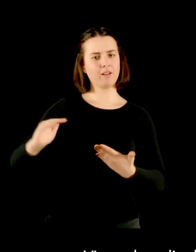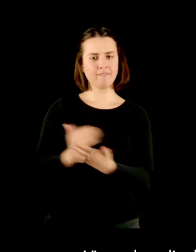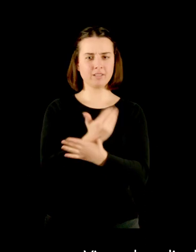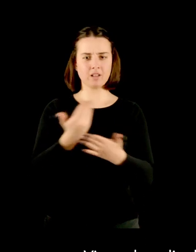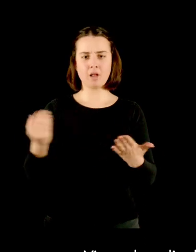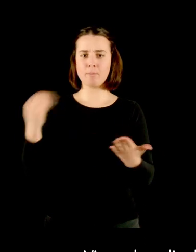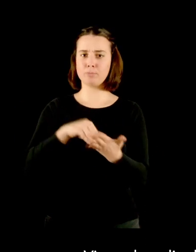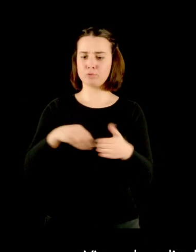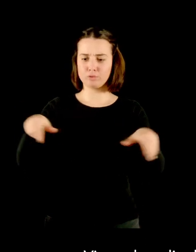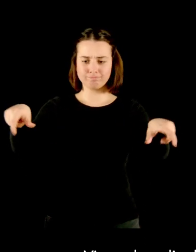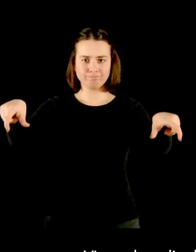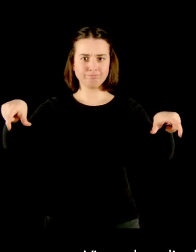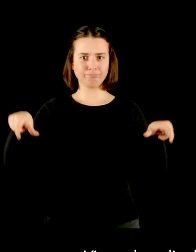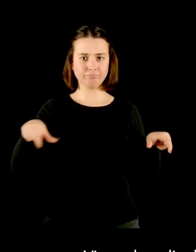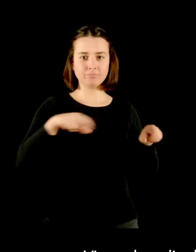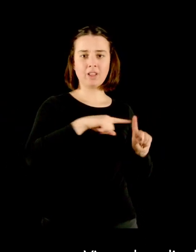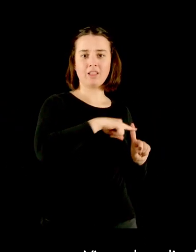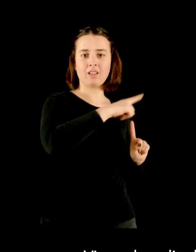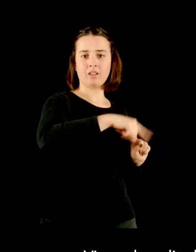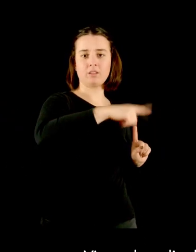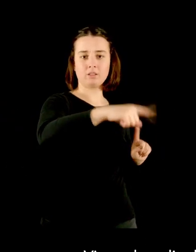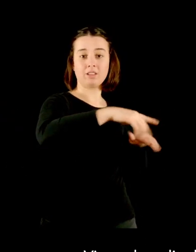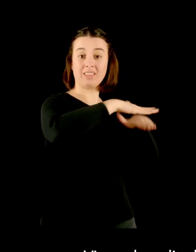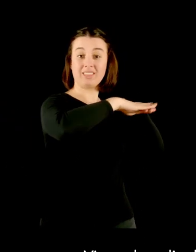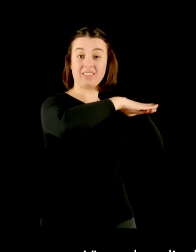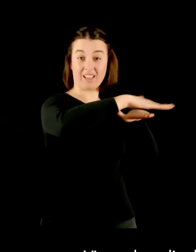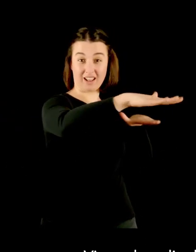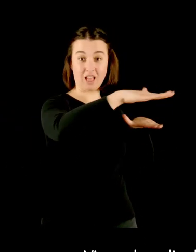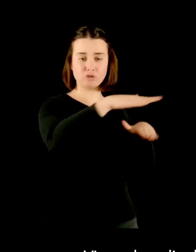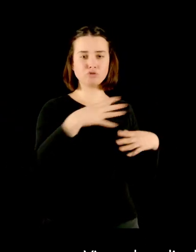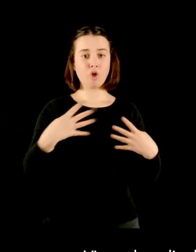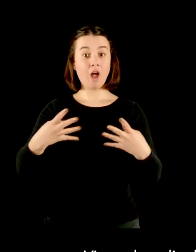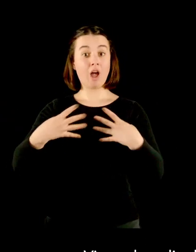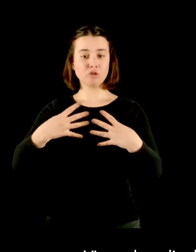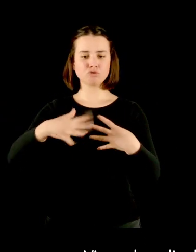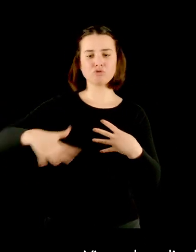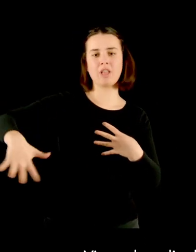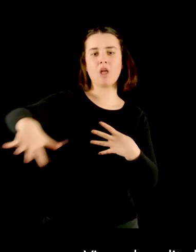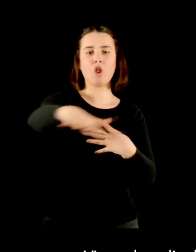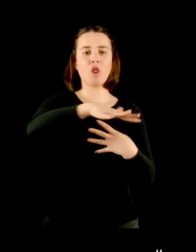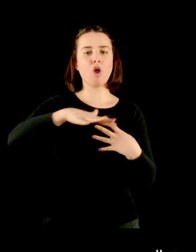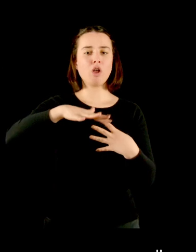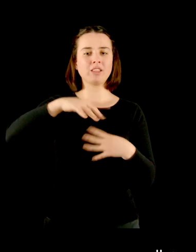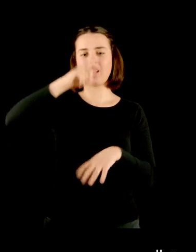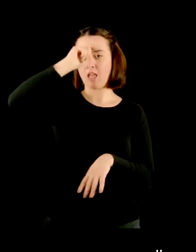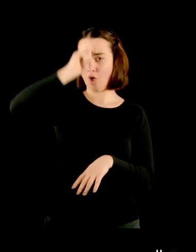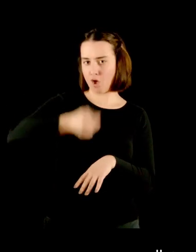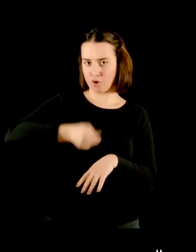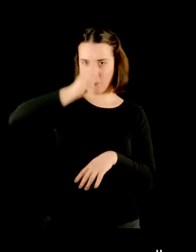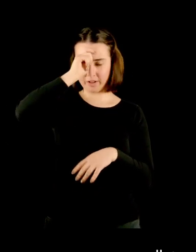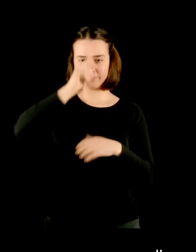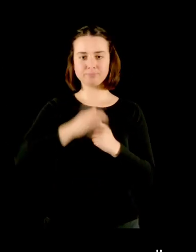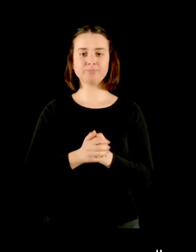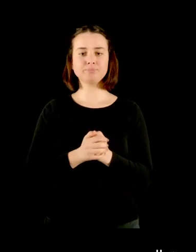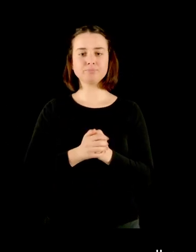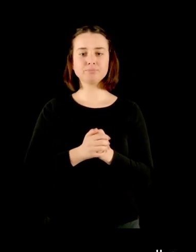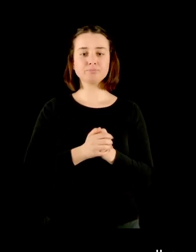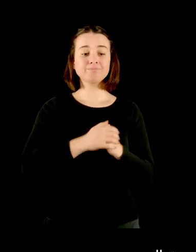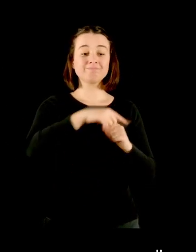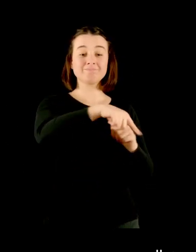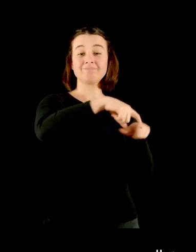porticata e a suo posto si costruiscono due avancorpi terrazzati verso la città. È una cancellata, qui non